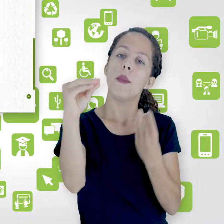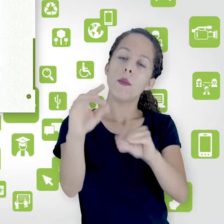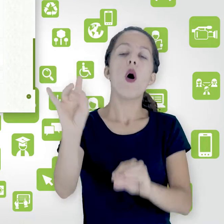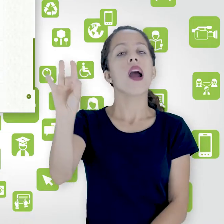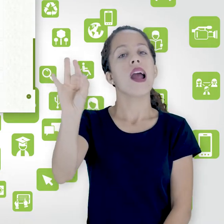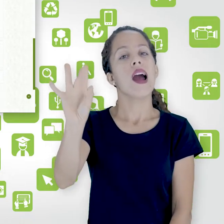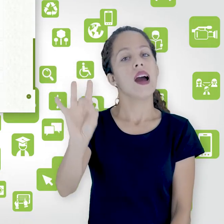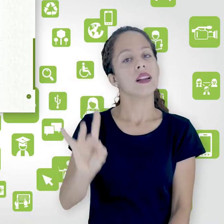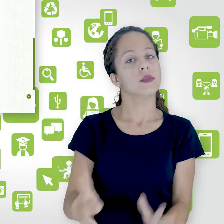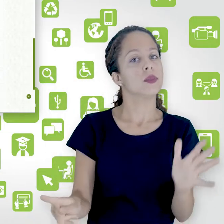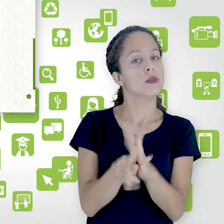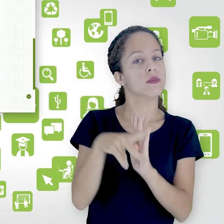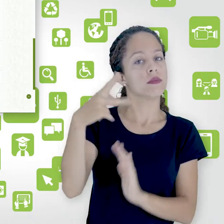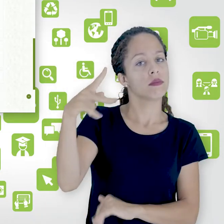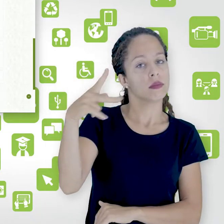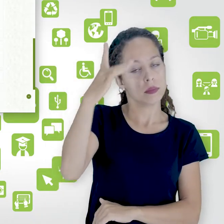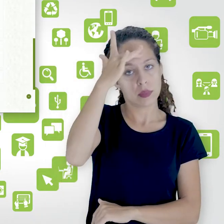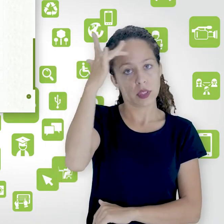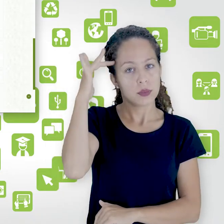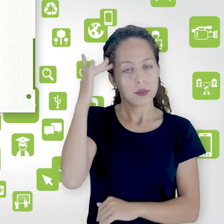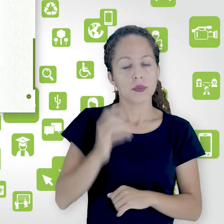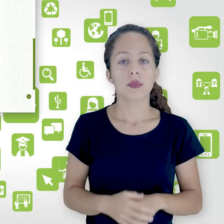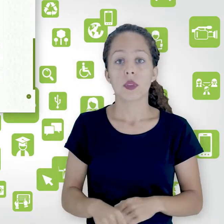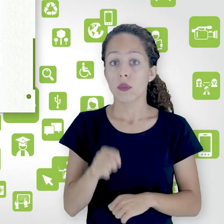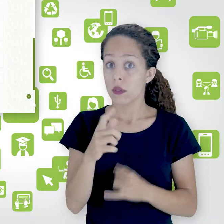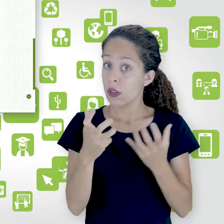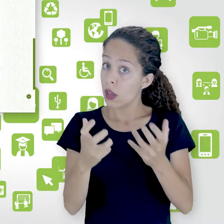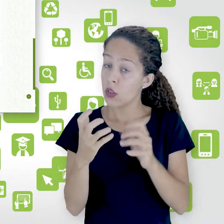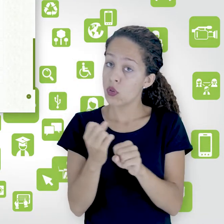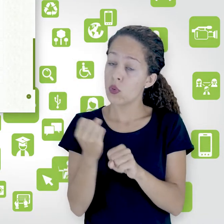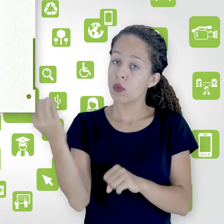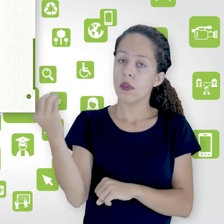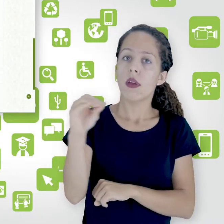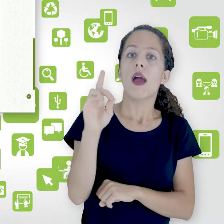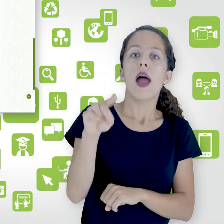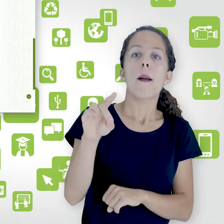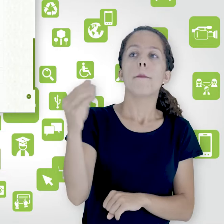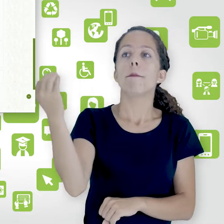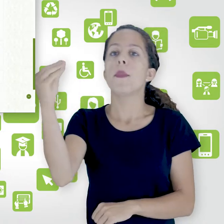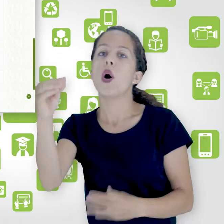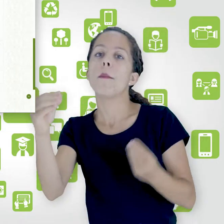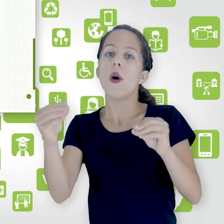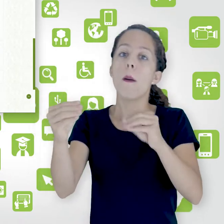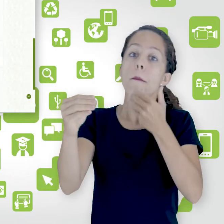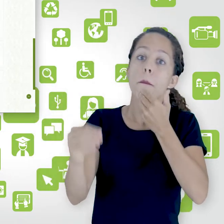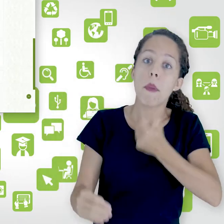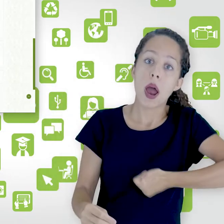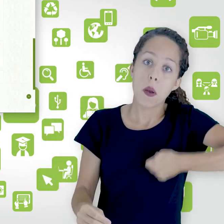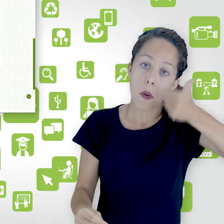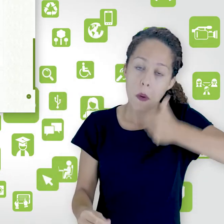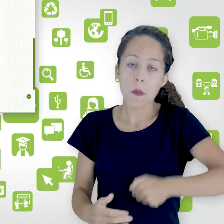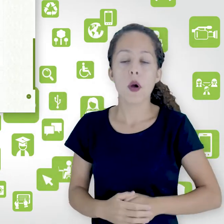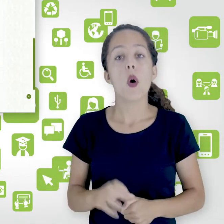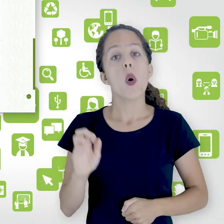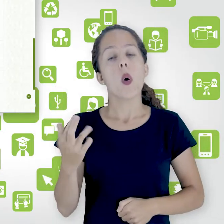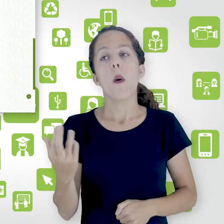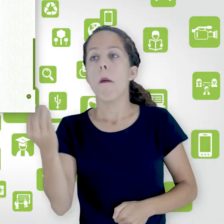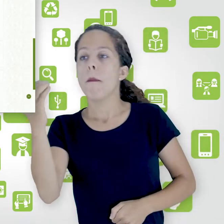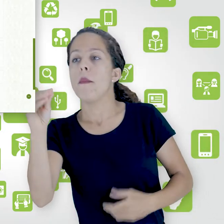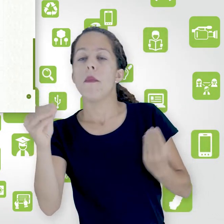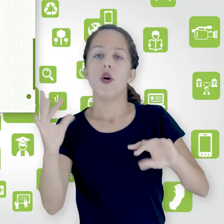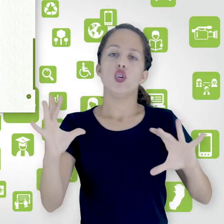da pessoa então pode ser que vai se você quer que dê a nota na melhor postagem você quer que dê uma soma das